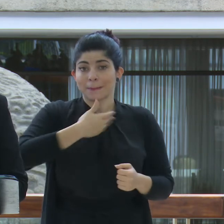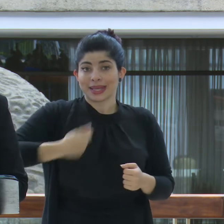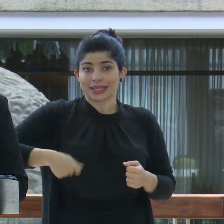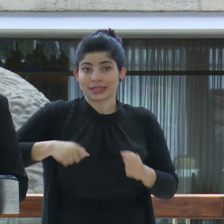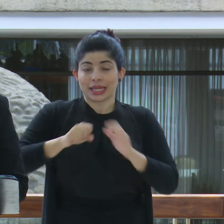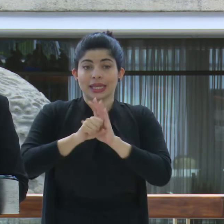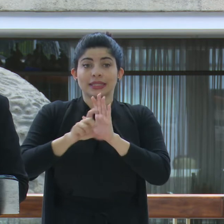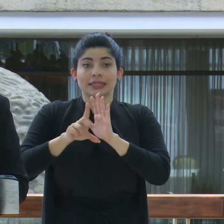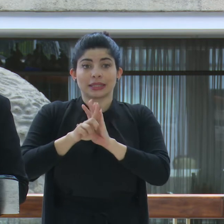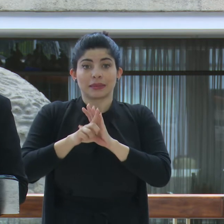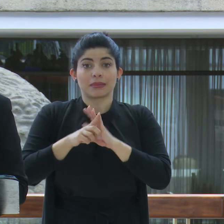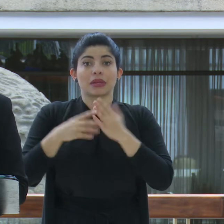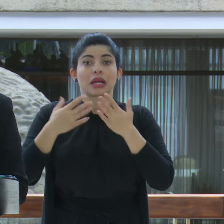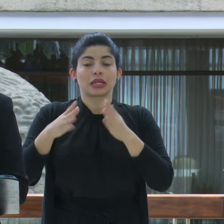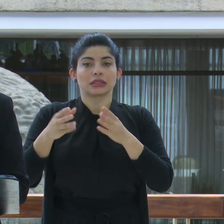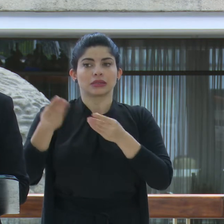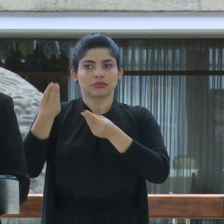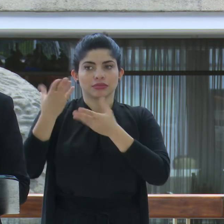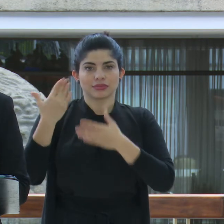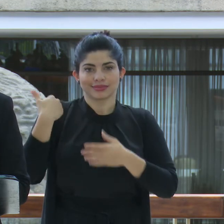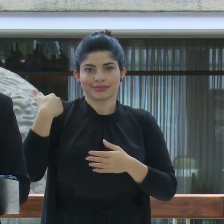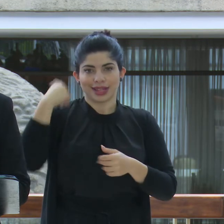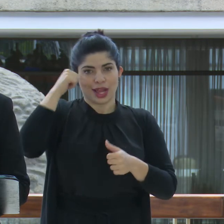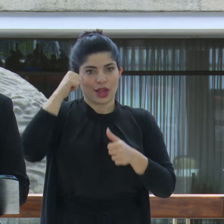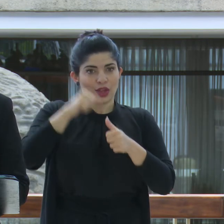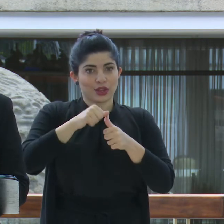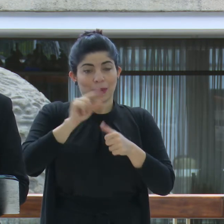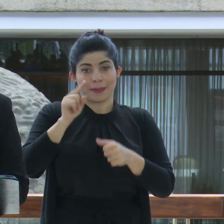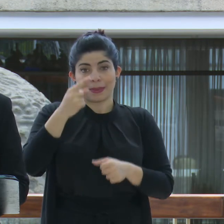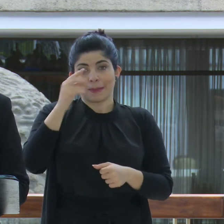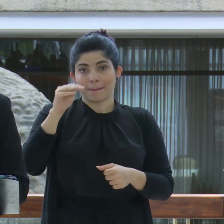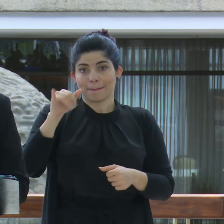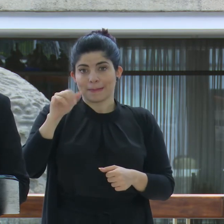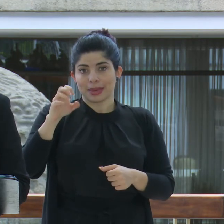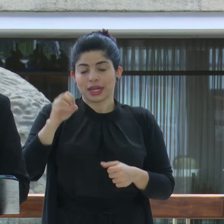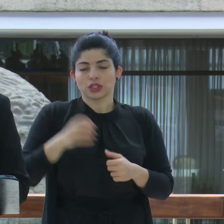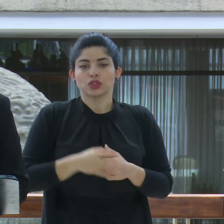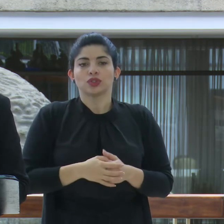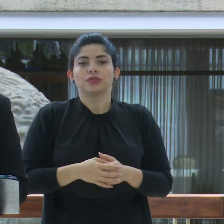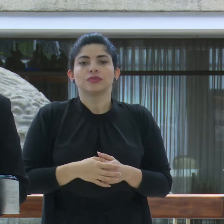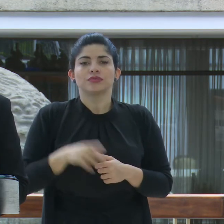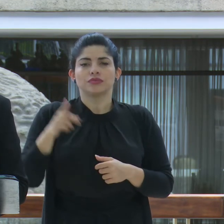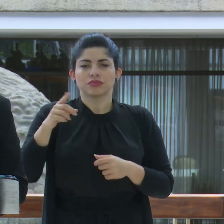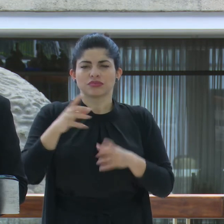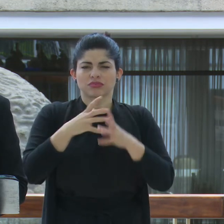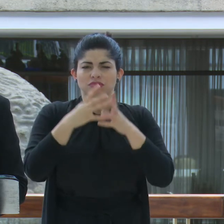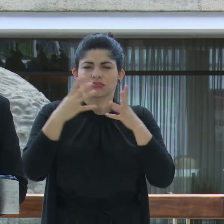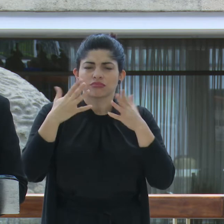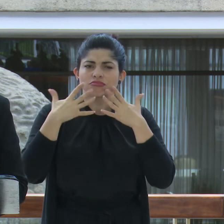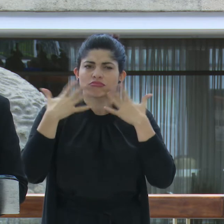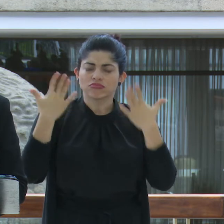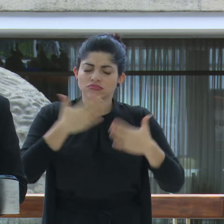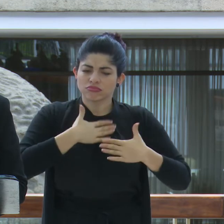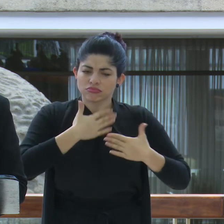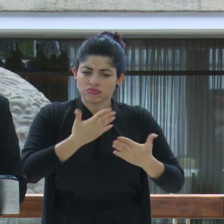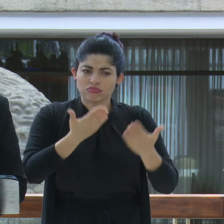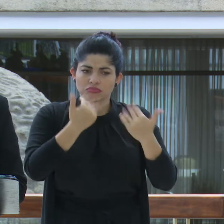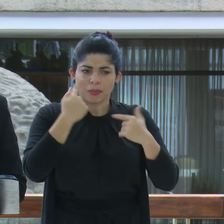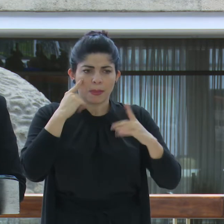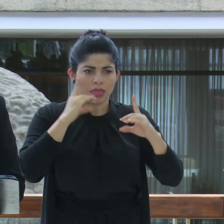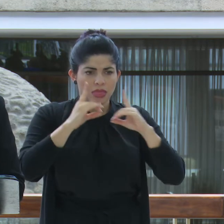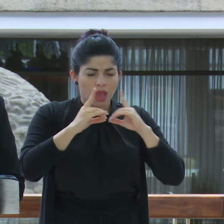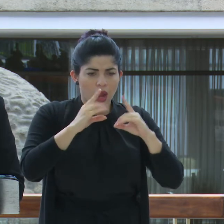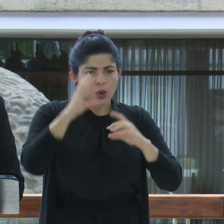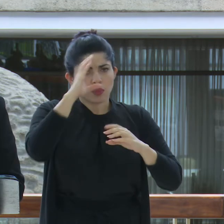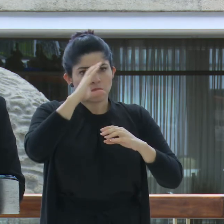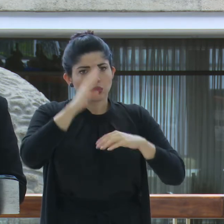Asamblea Legislativa, de hecho, nos recordó al primero de mayo la amplia y generosa disposición al diálogo y a la